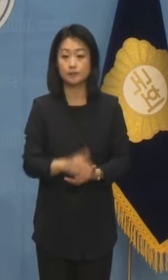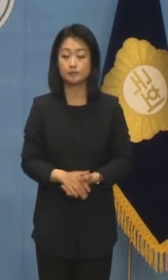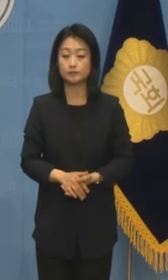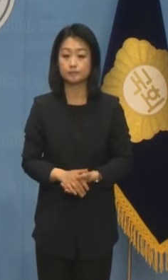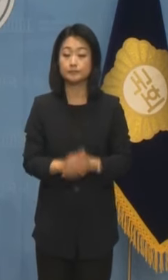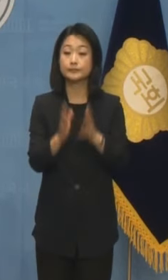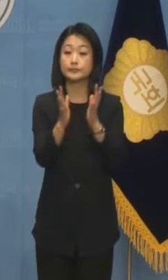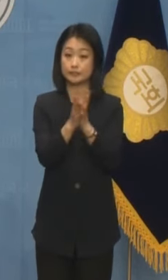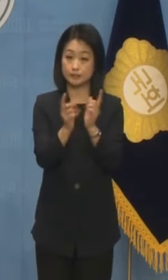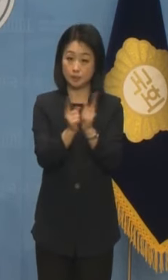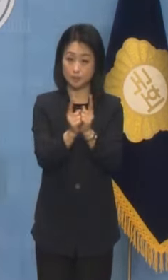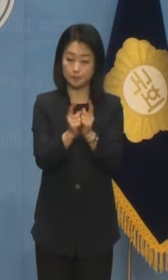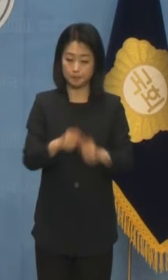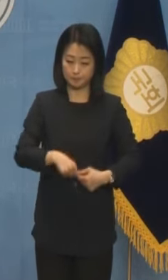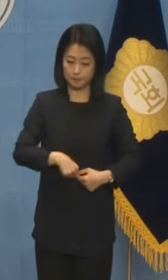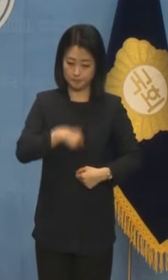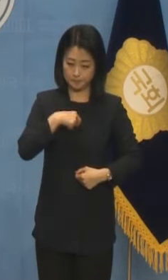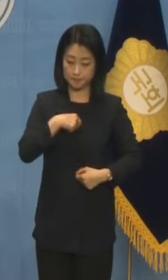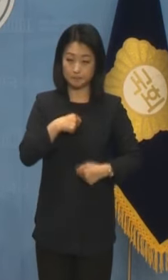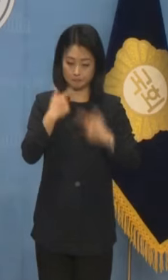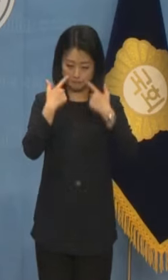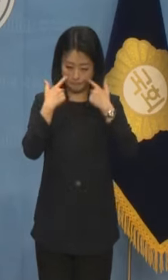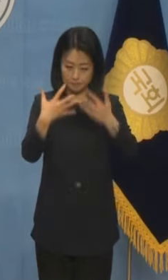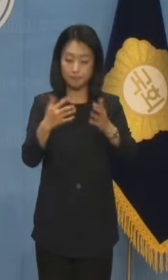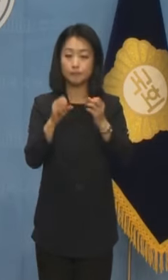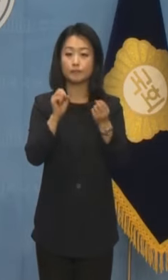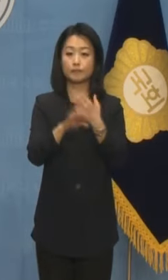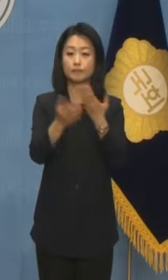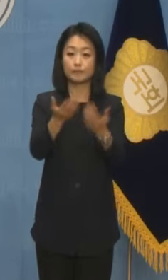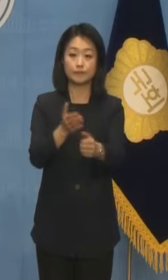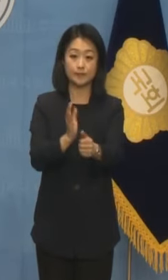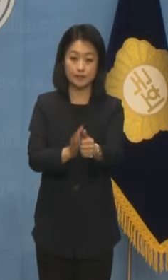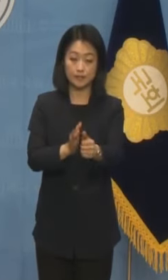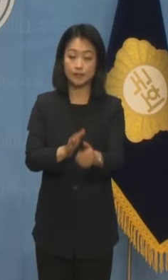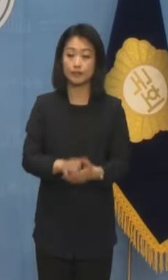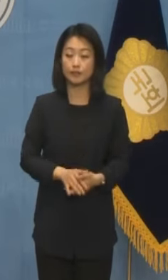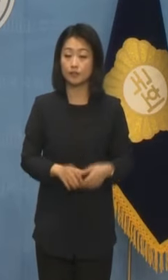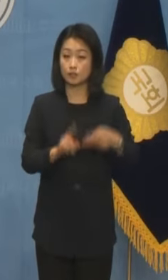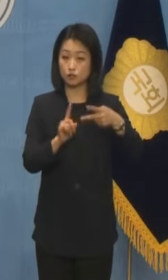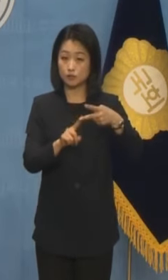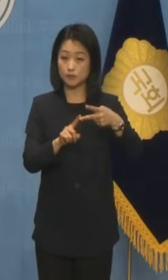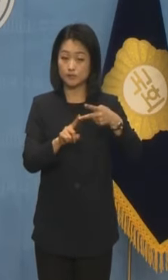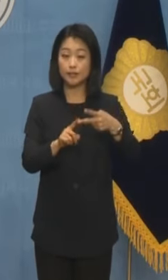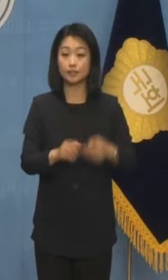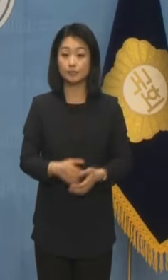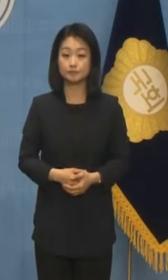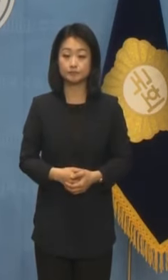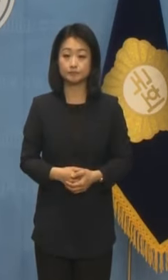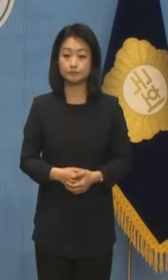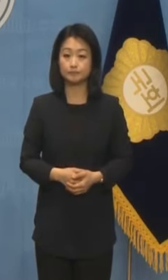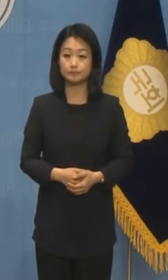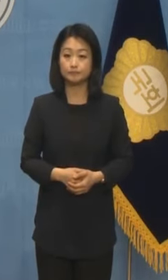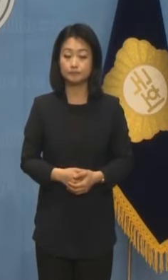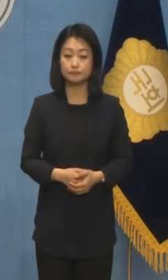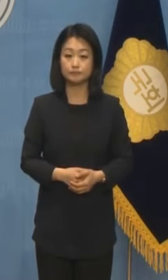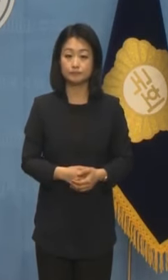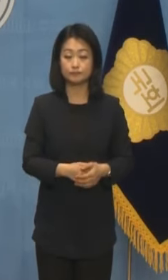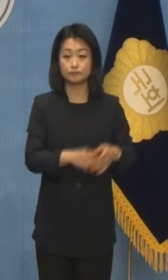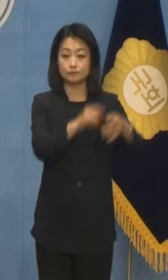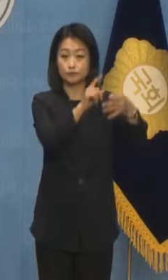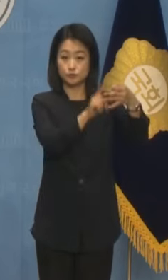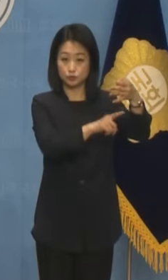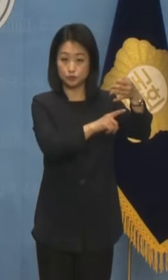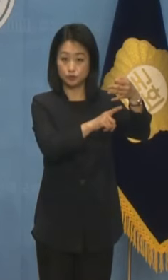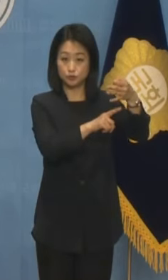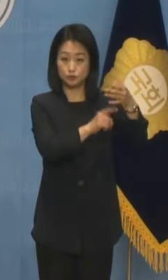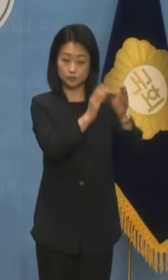직접 나서서 명확히 답변해 주십시오. 둘째, 벌써 두 번째 불거진 윤석열 대통령